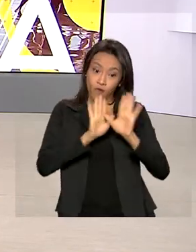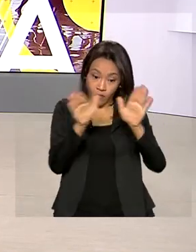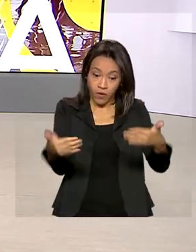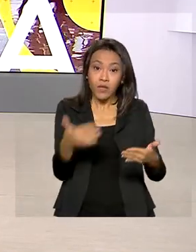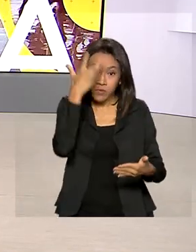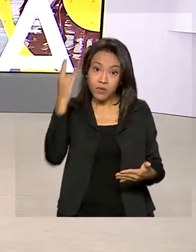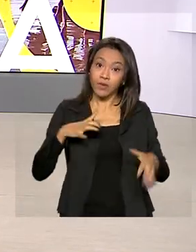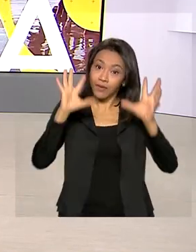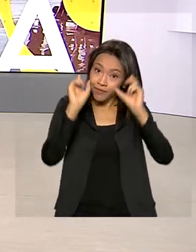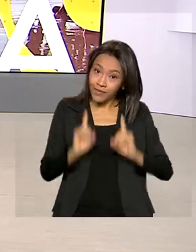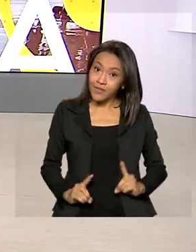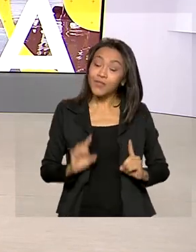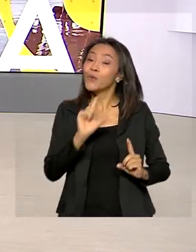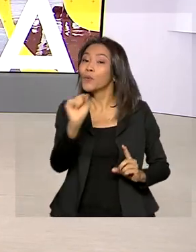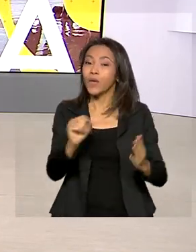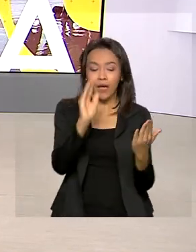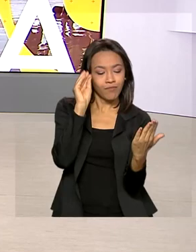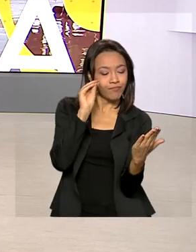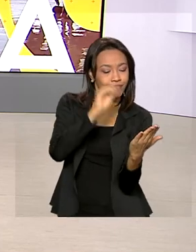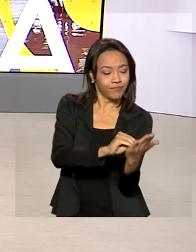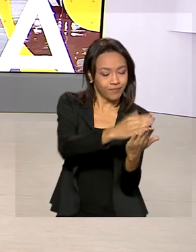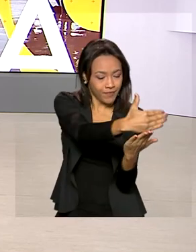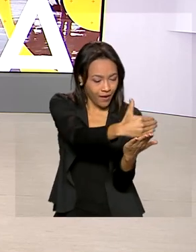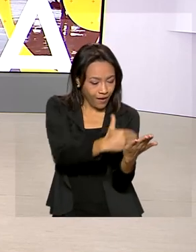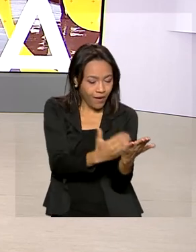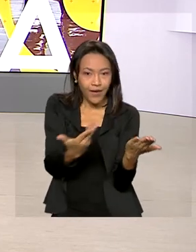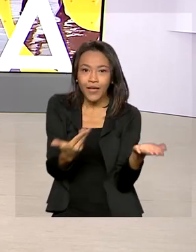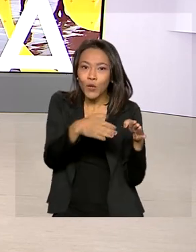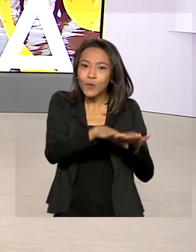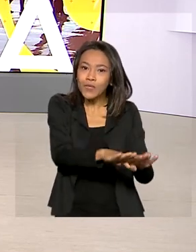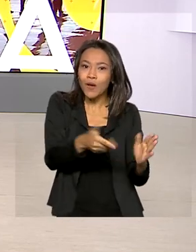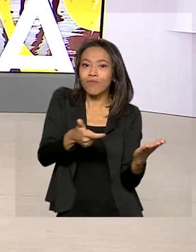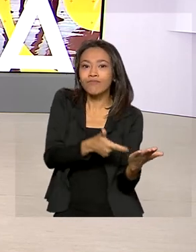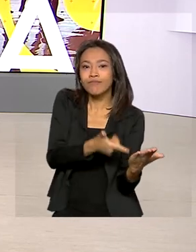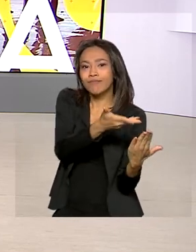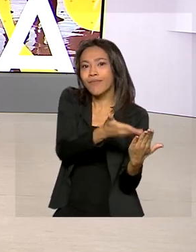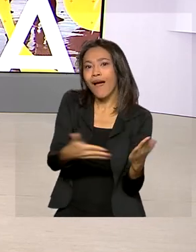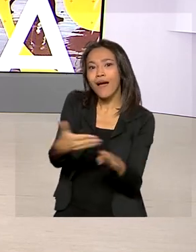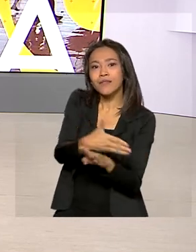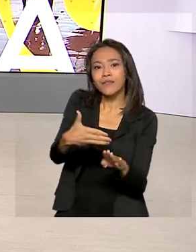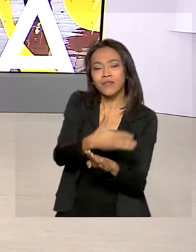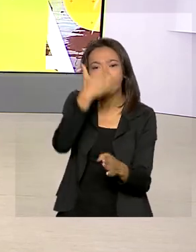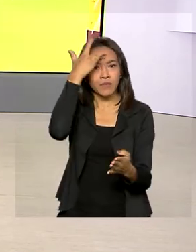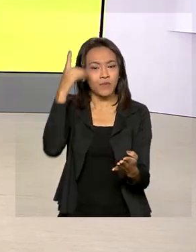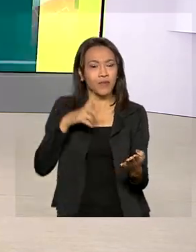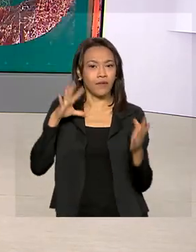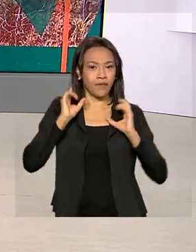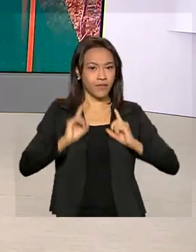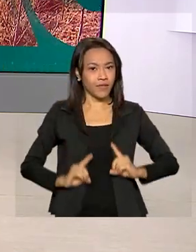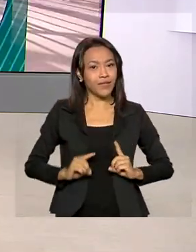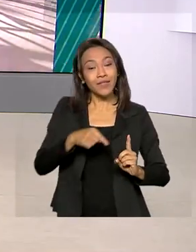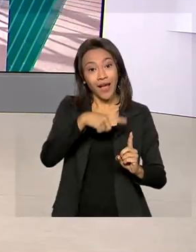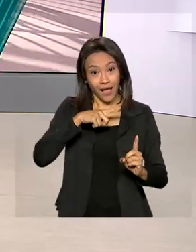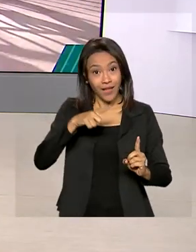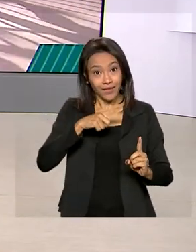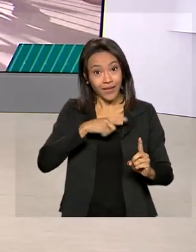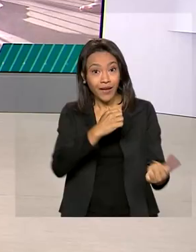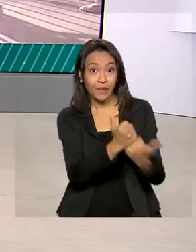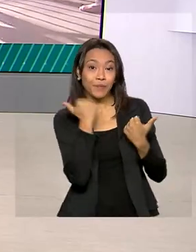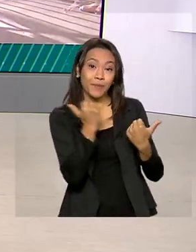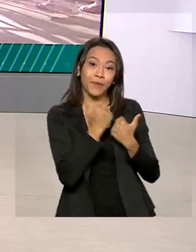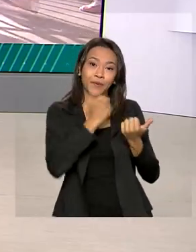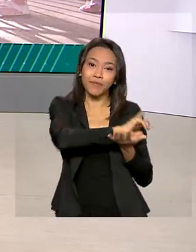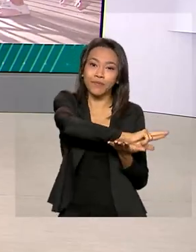Uma delas é o Cadastro Inclusão, que deve facilitar o acesso de pessoas com deficiência a benefícios e políticas